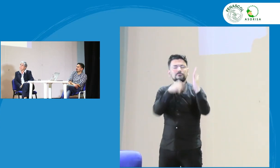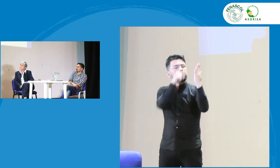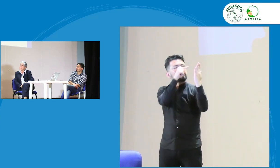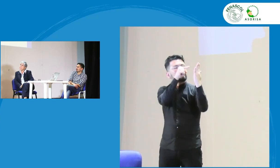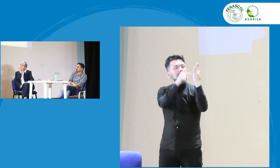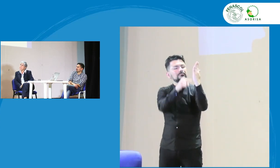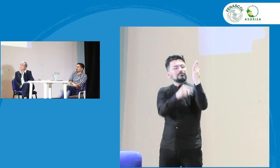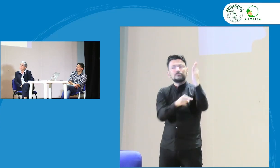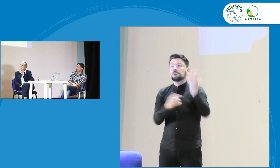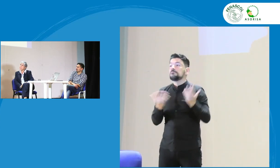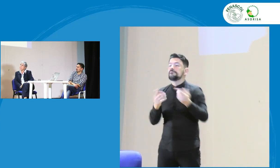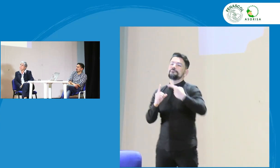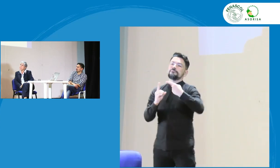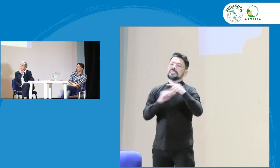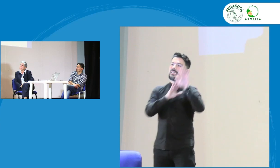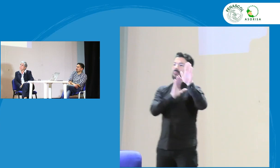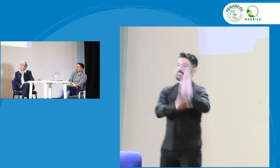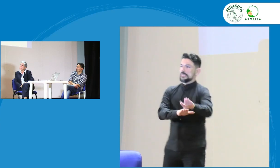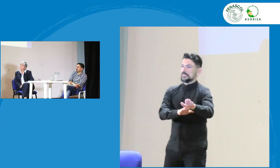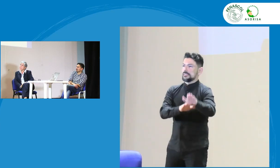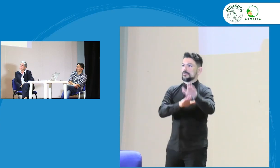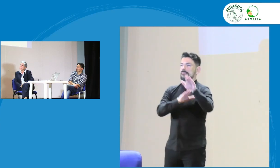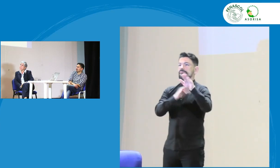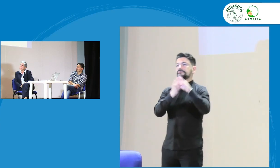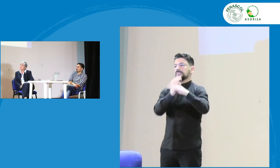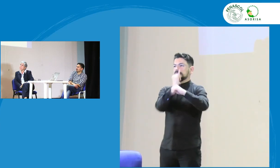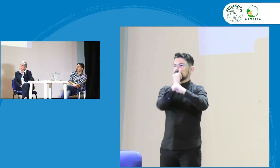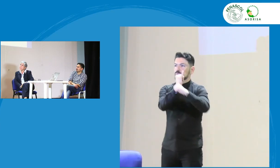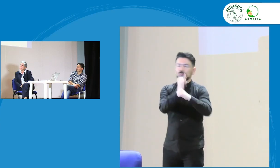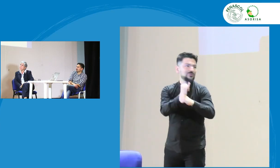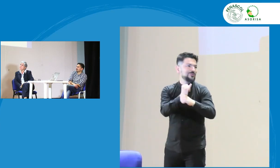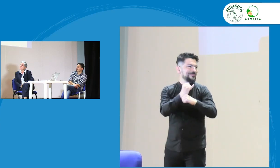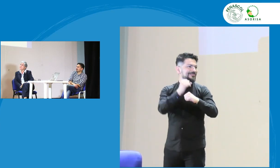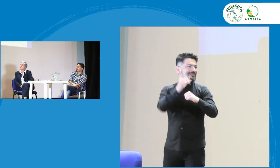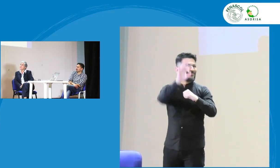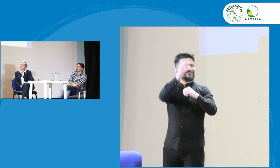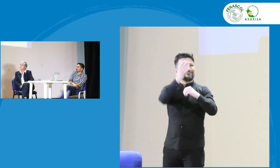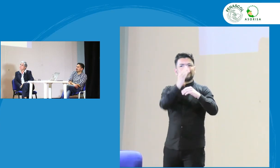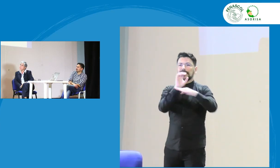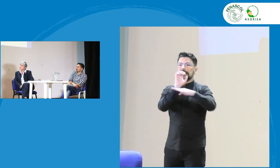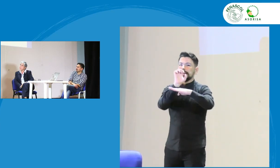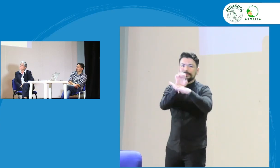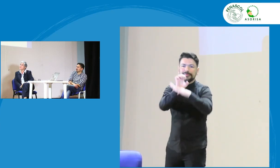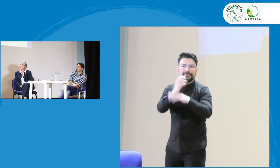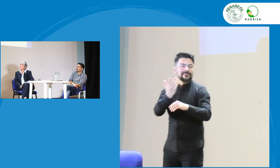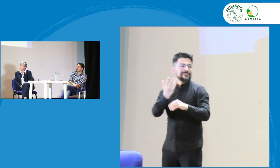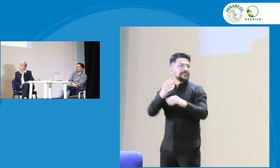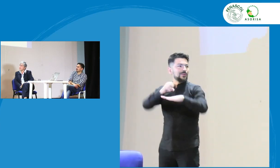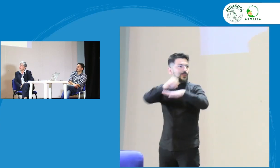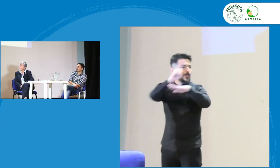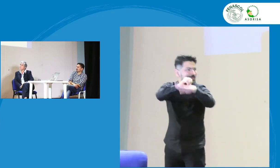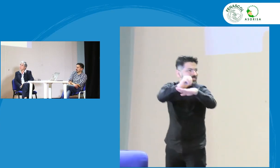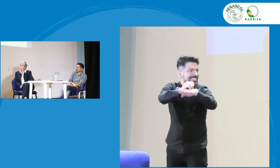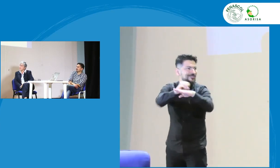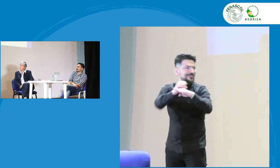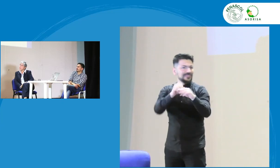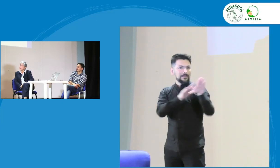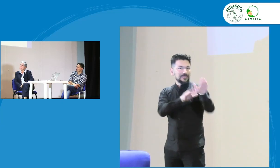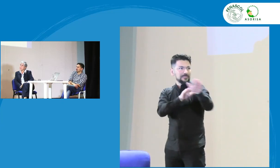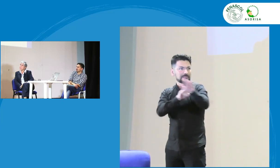reglamentación de la ley, y de todo el aspecto de representación de instituciones, organizaciones,